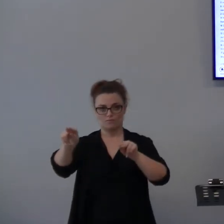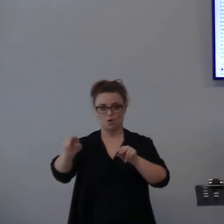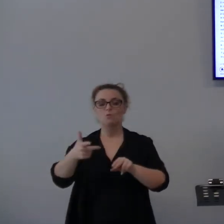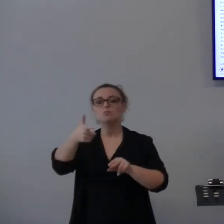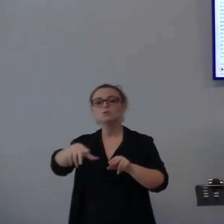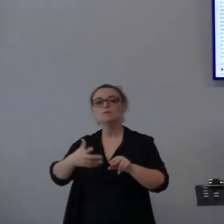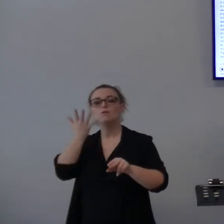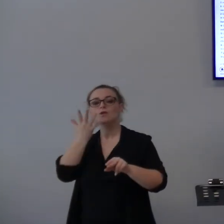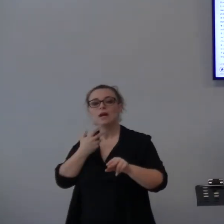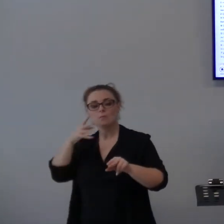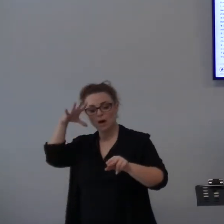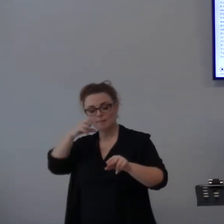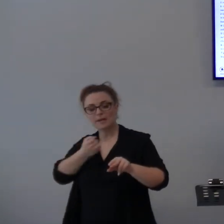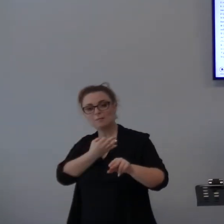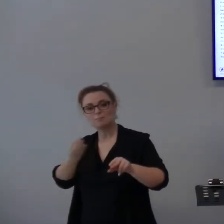ira.